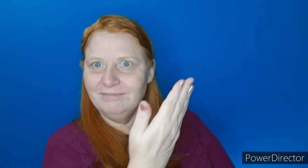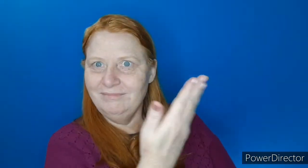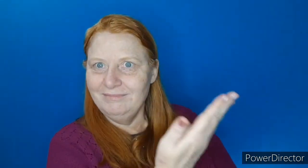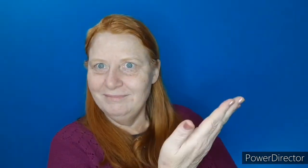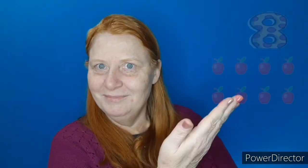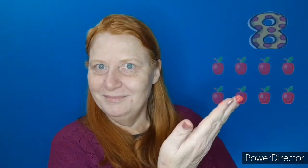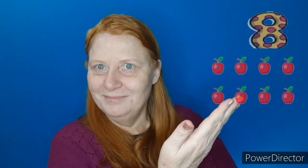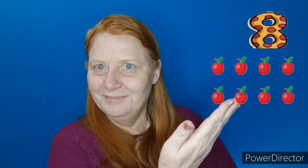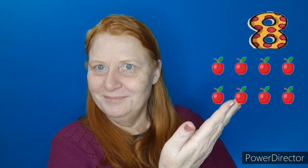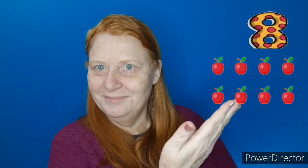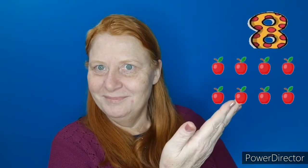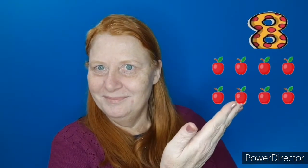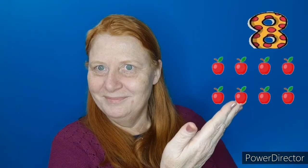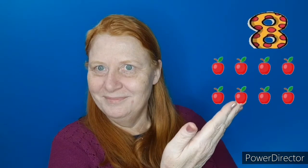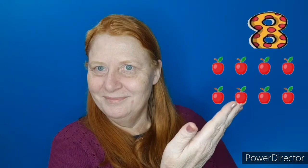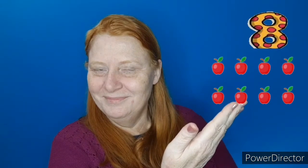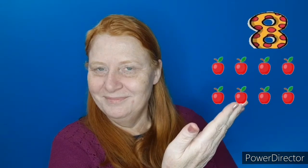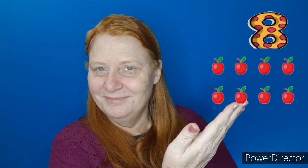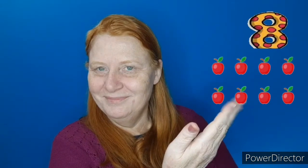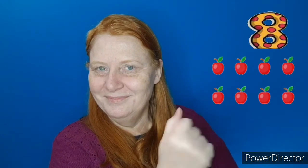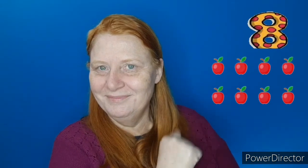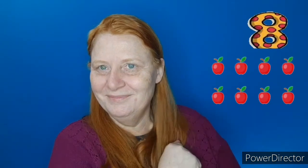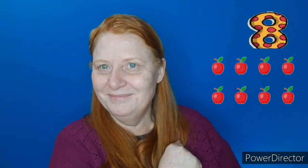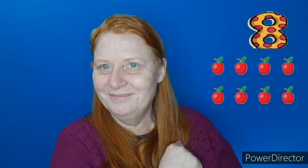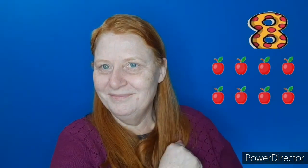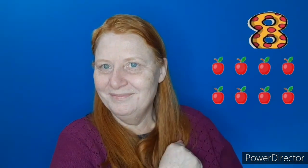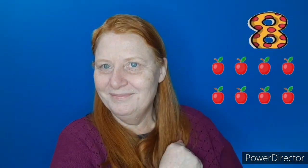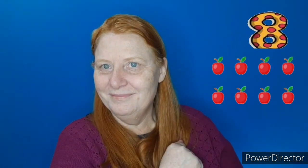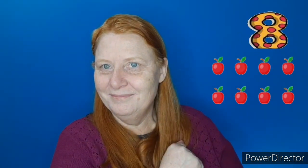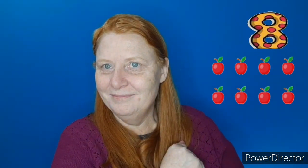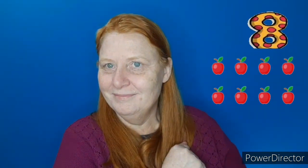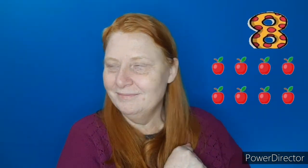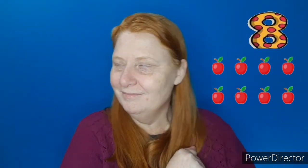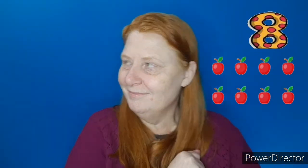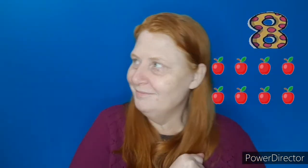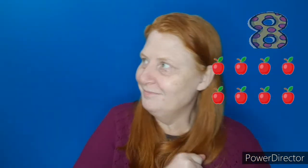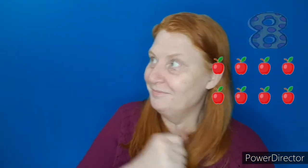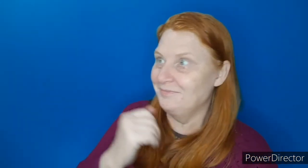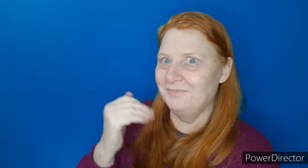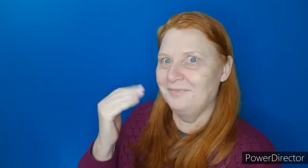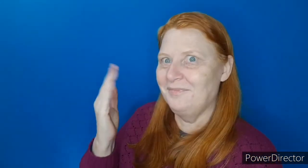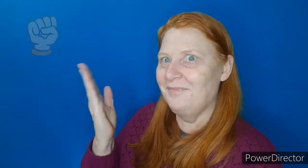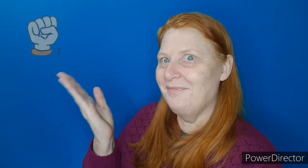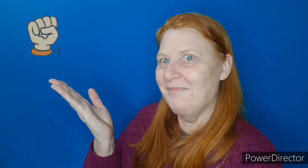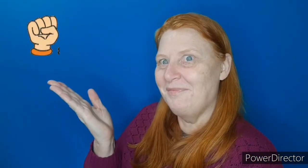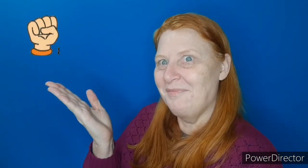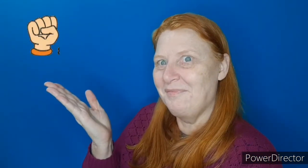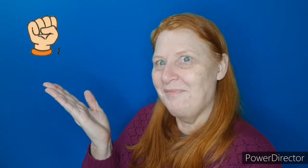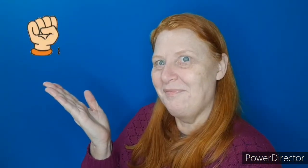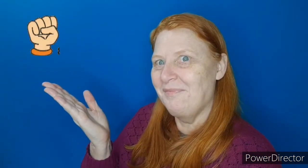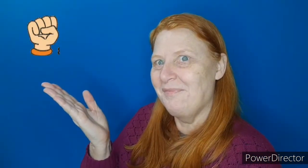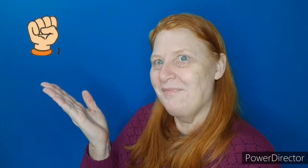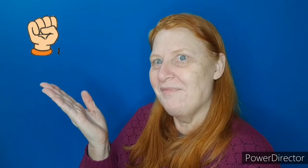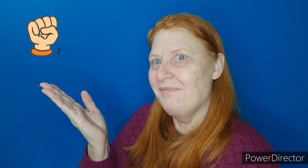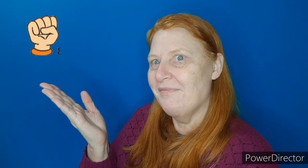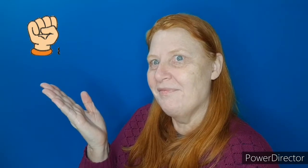O 8. O 8.